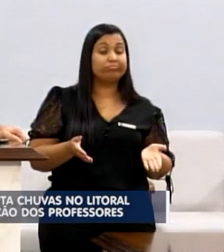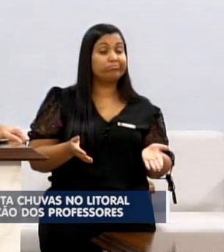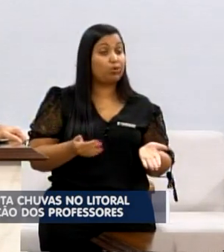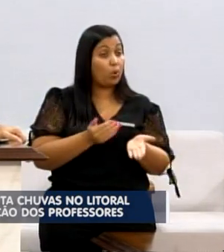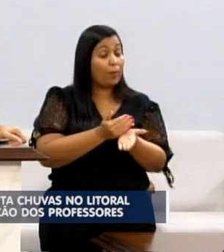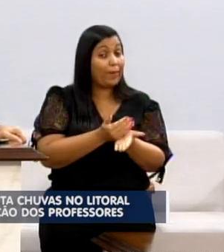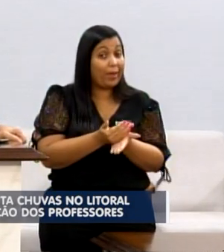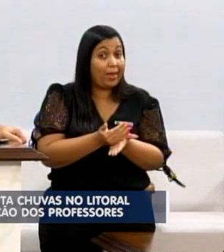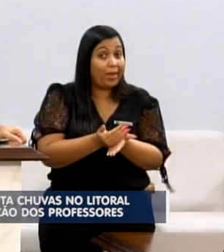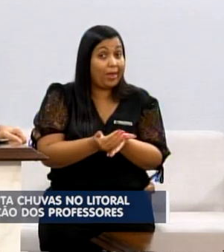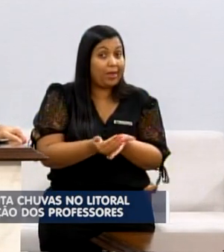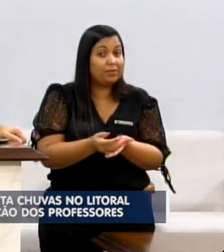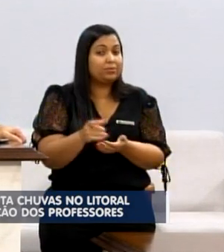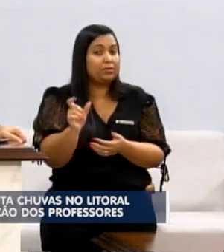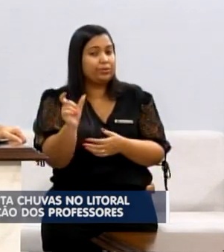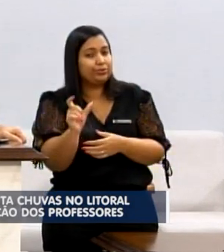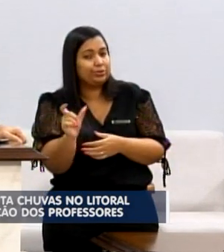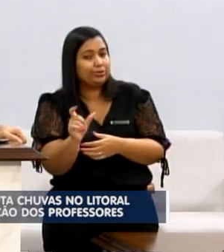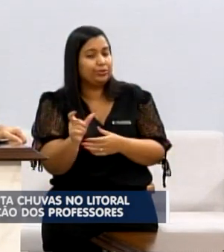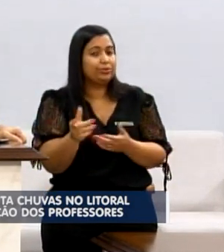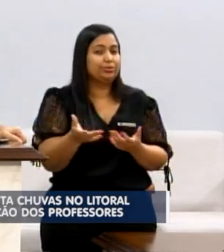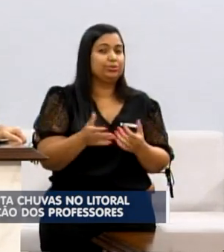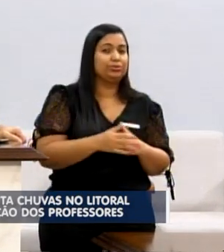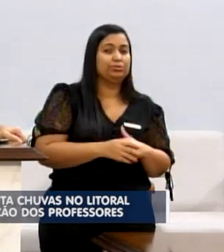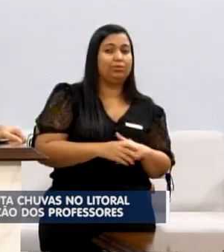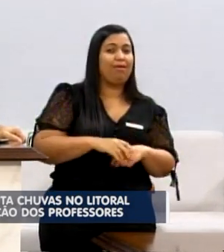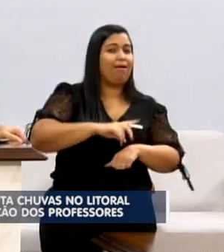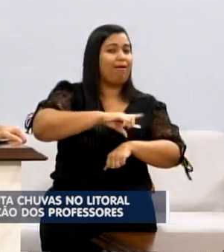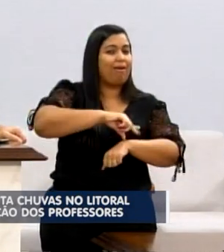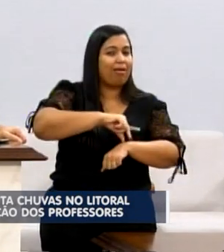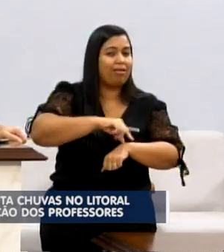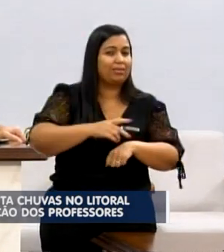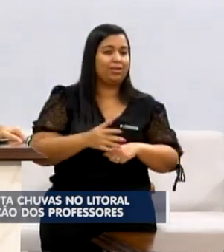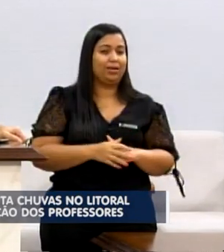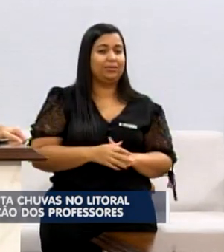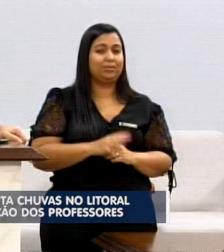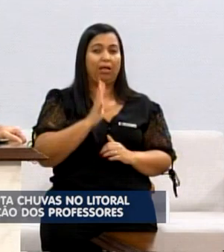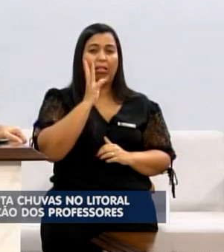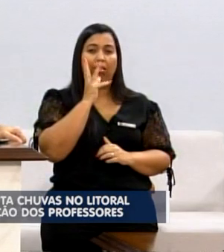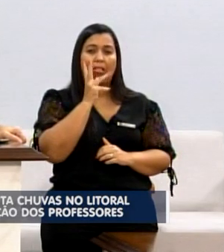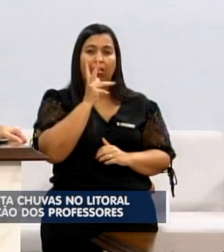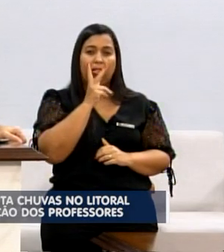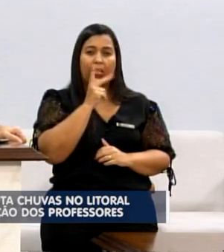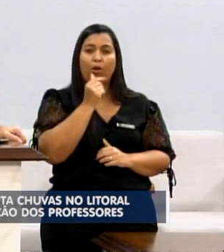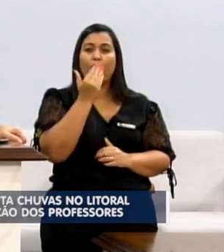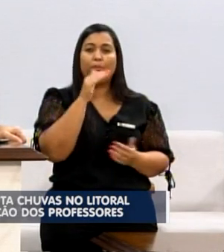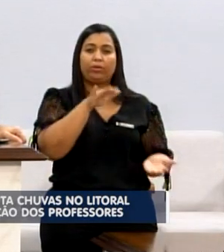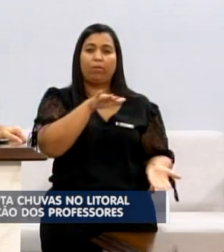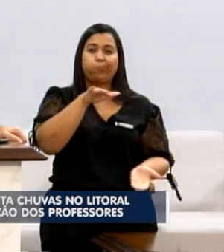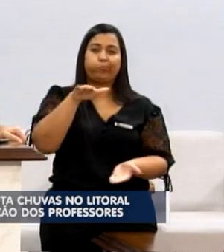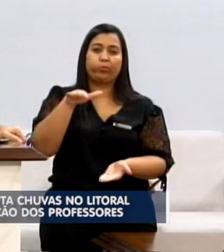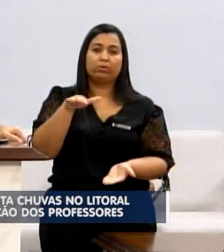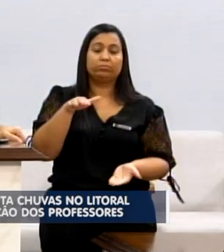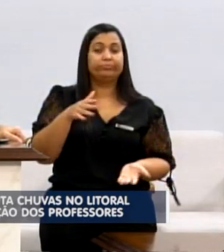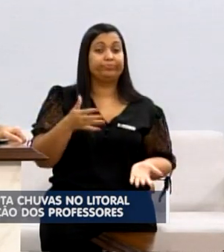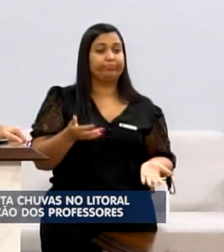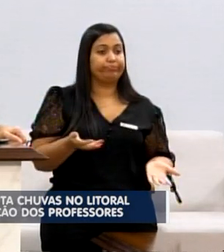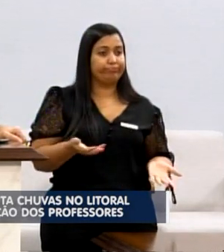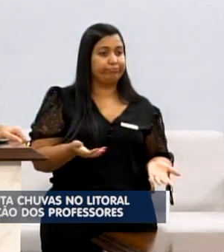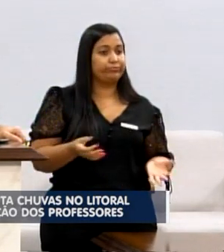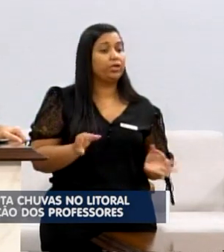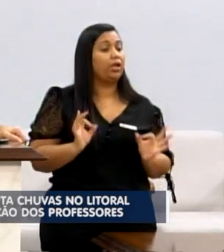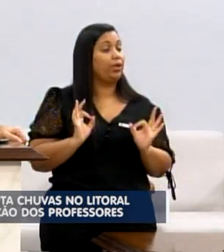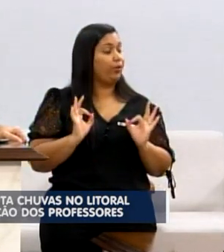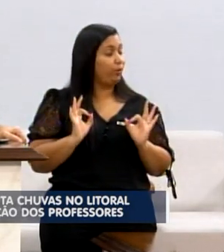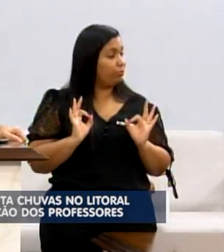começa a atrasar ticket, quando começa a atrasar cesta básica, realmente